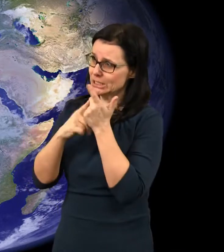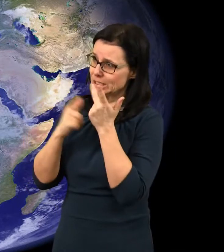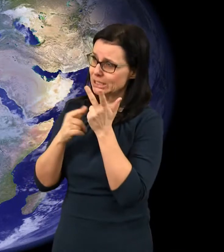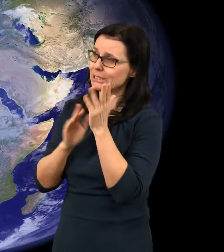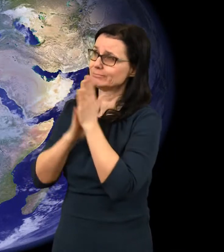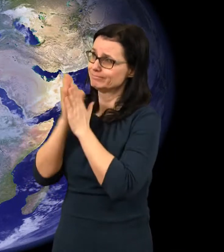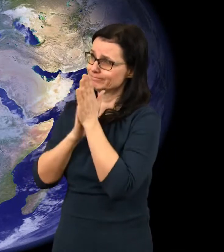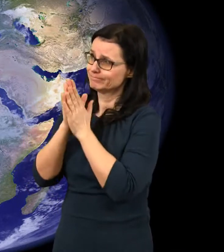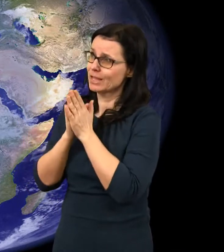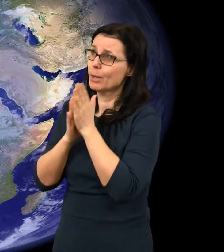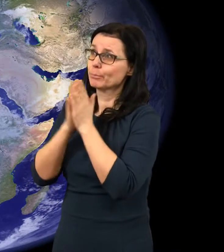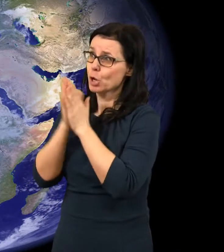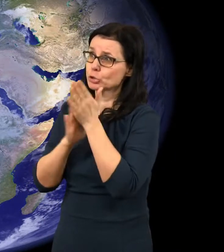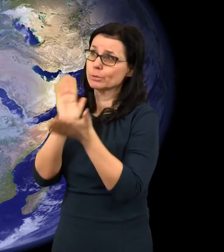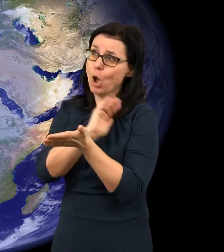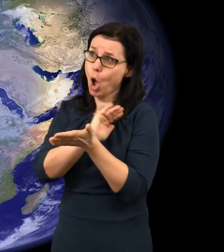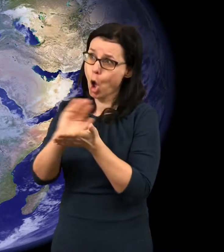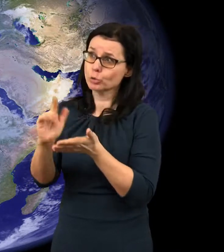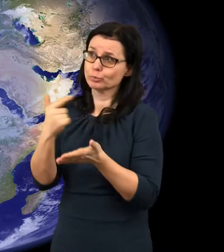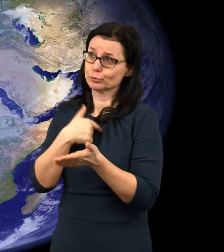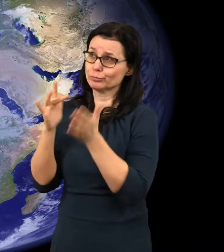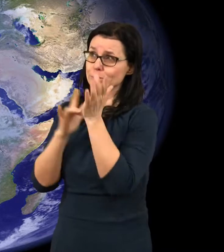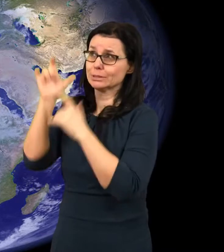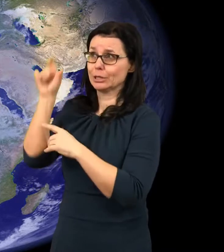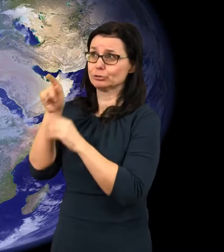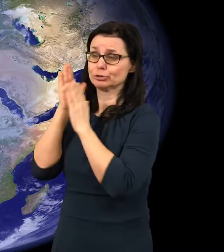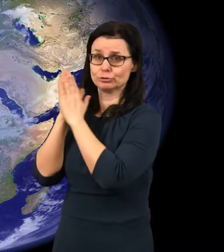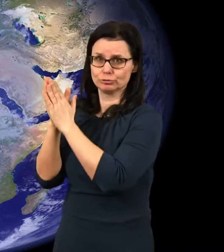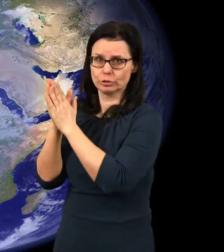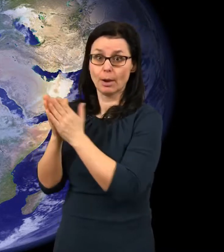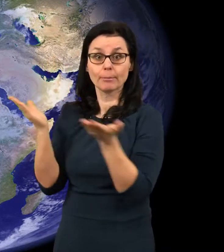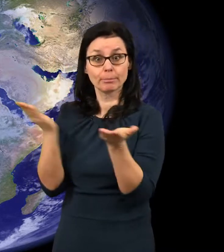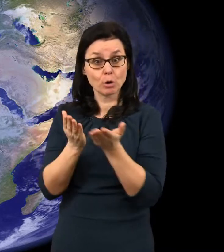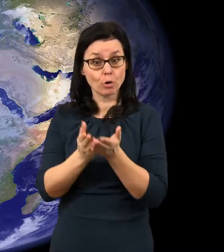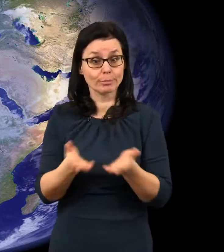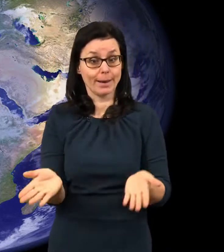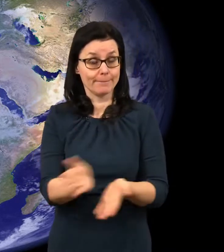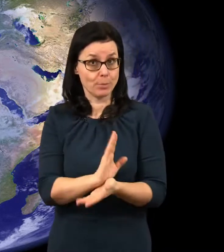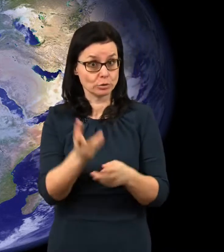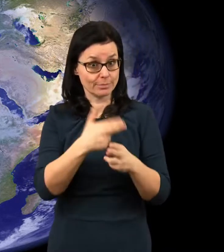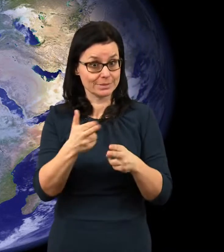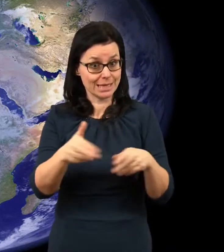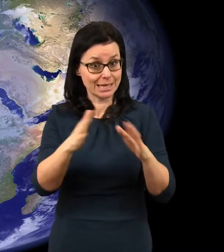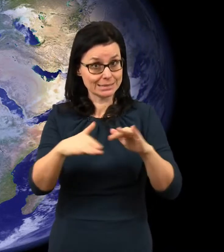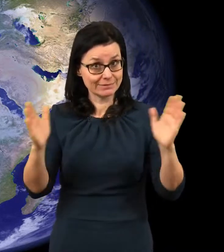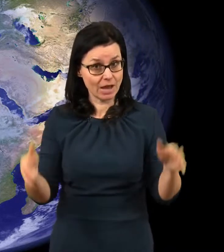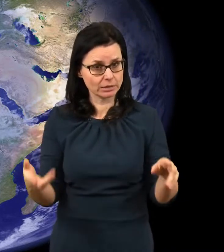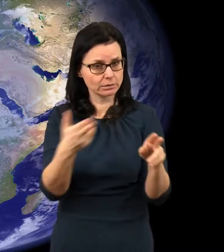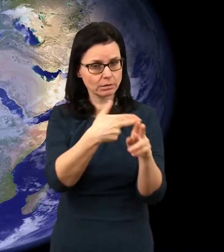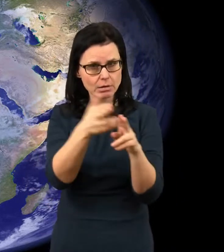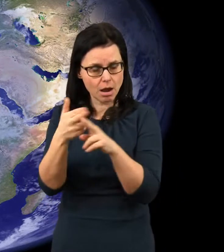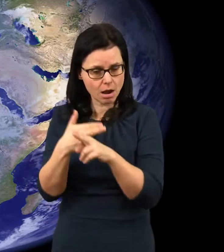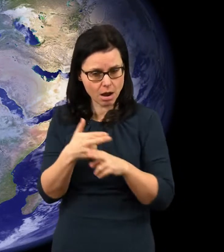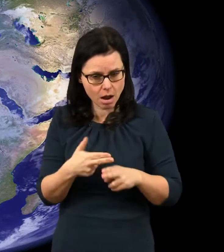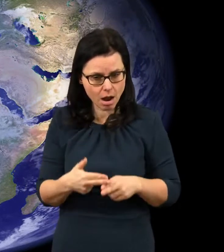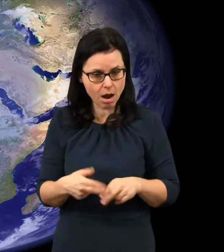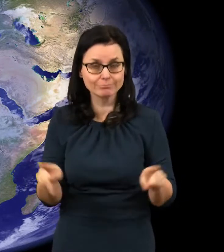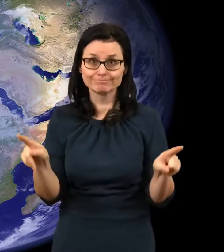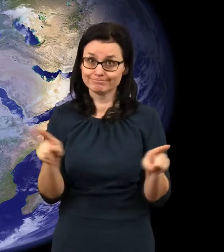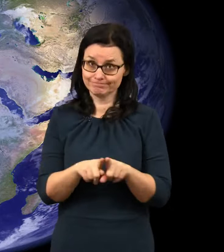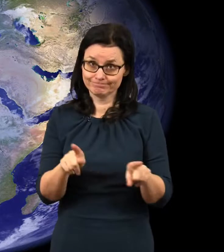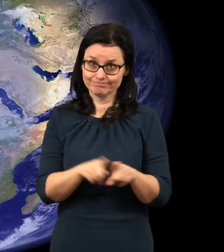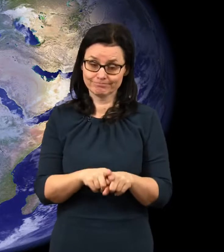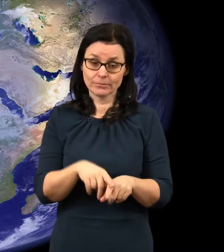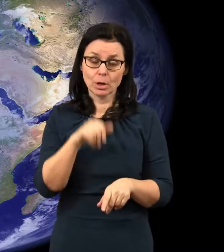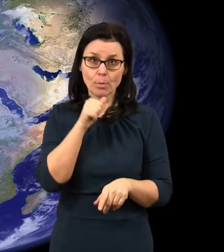odpuštění. Tak jako očištění svatyně pozemské, ta svatyně tež byla očištěna